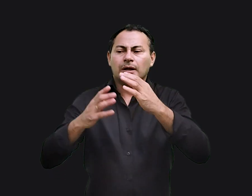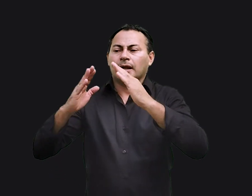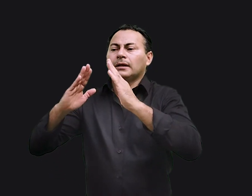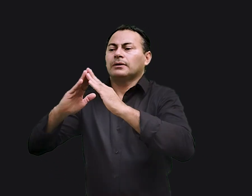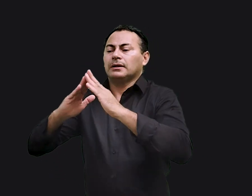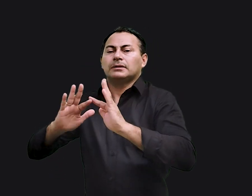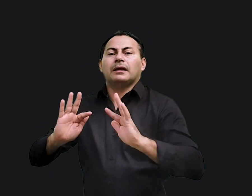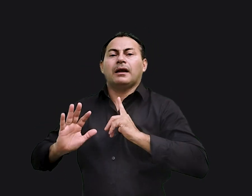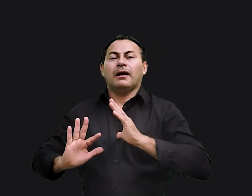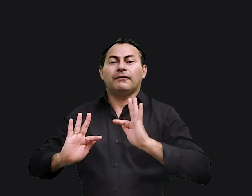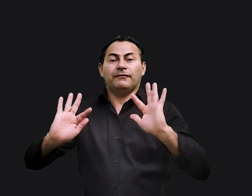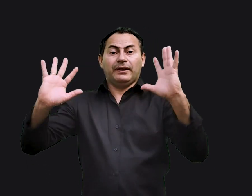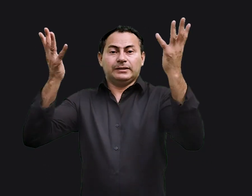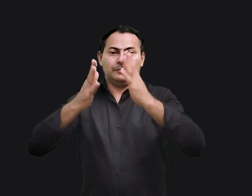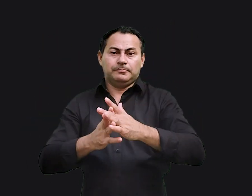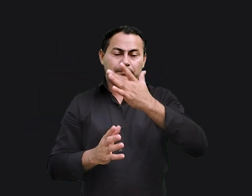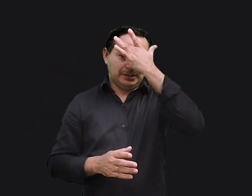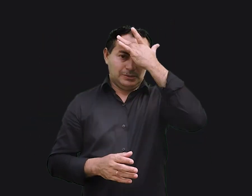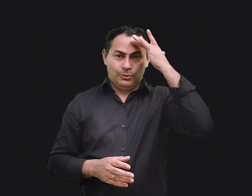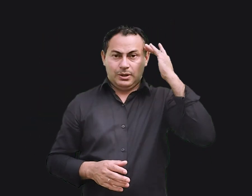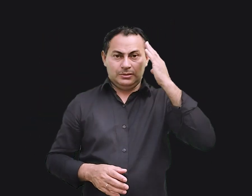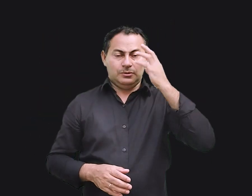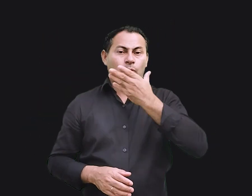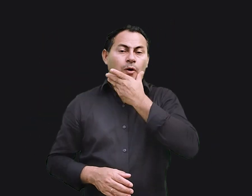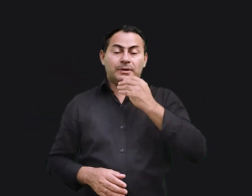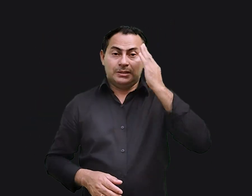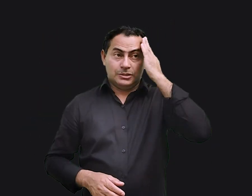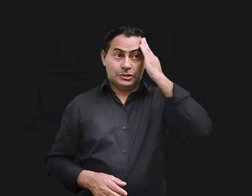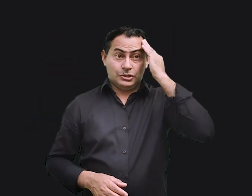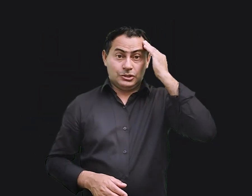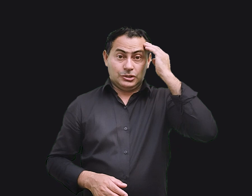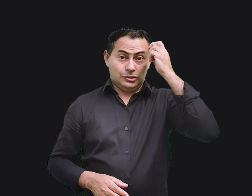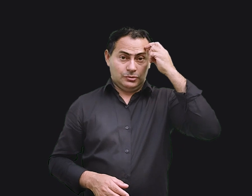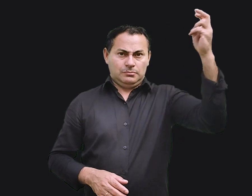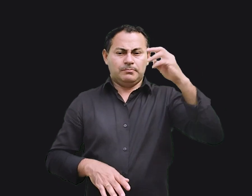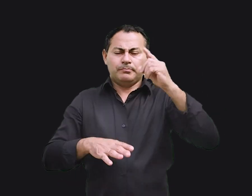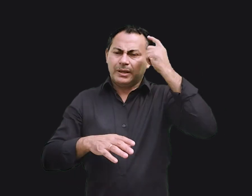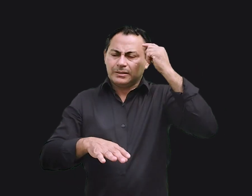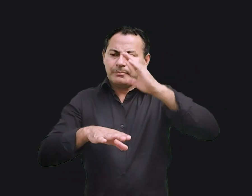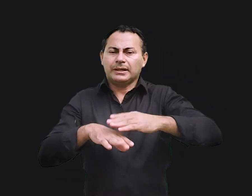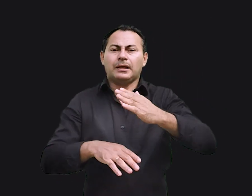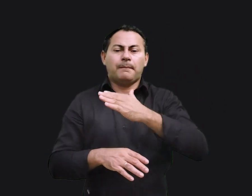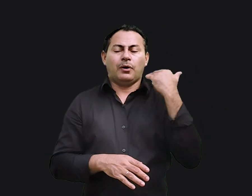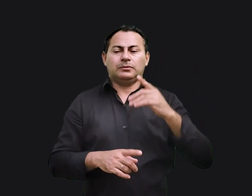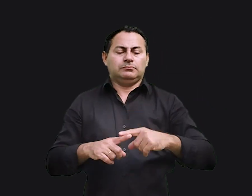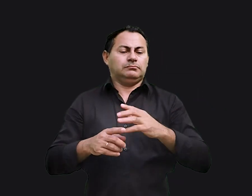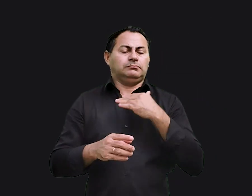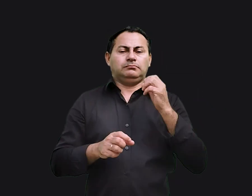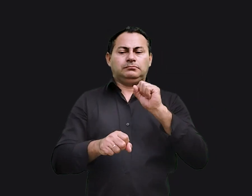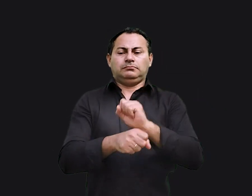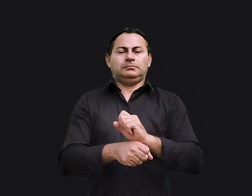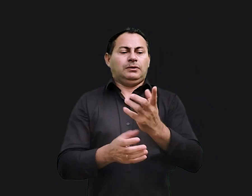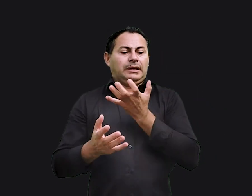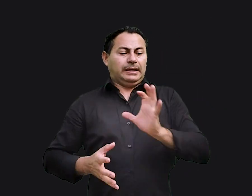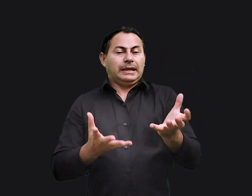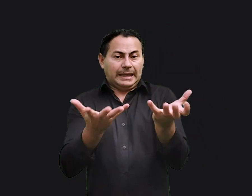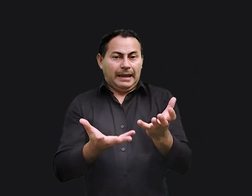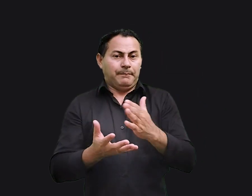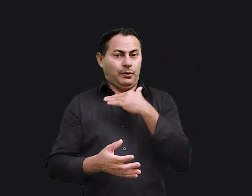casa em festa. O homem sábio, portanto, pensa mais na morte. Isso não quer dizer que ele seja mórbido nem que queira morrer.